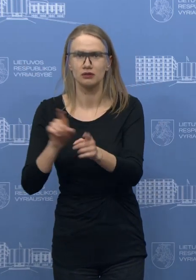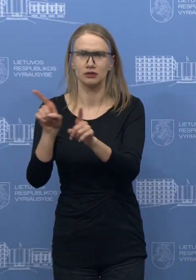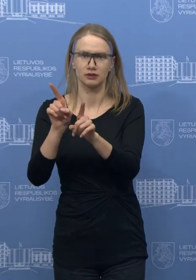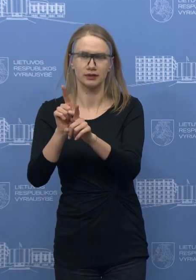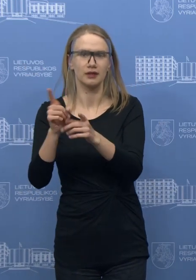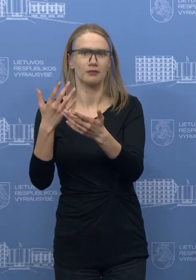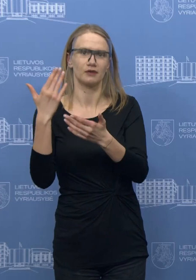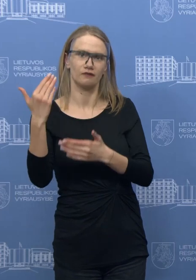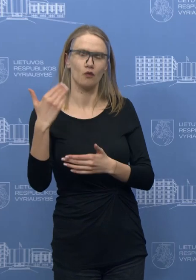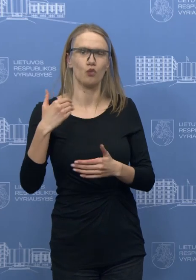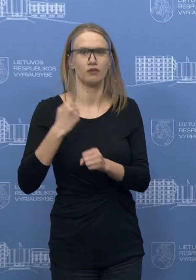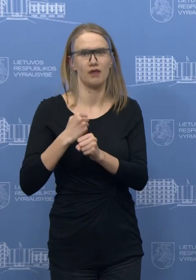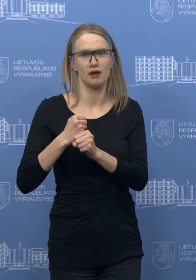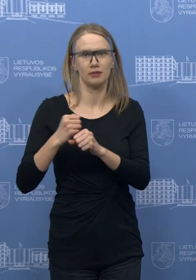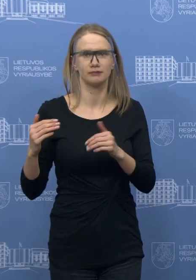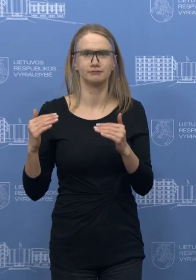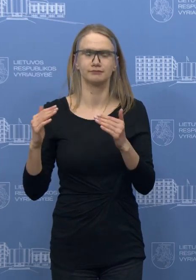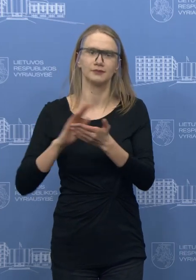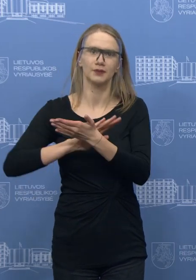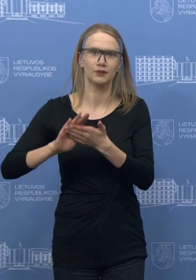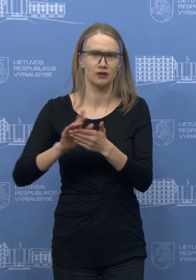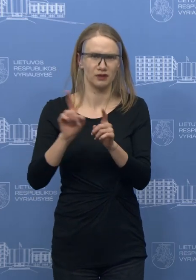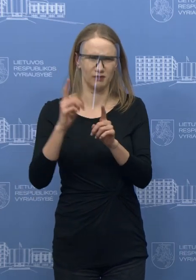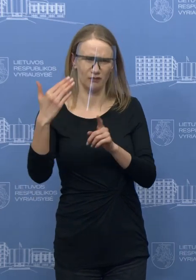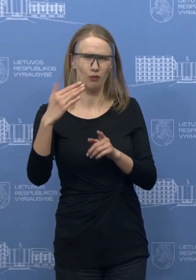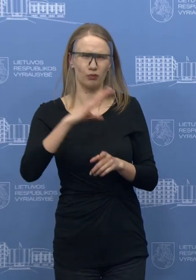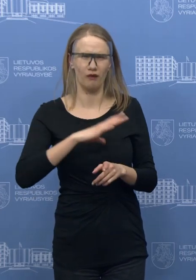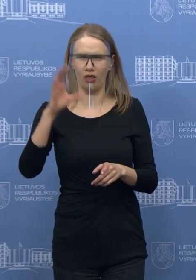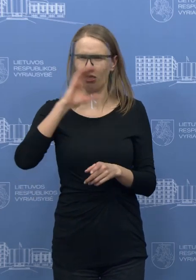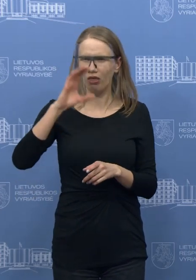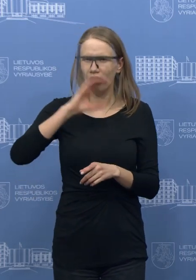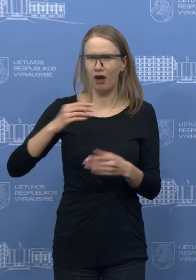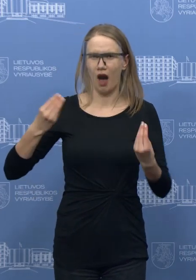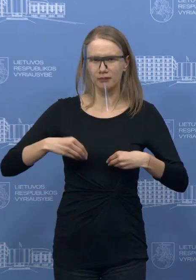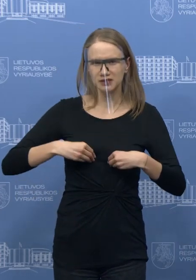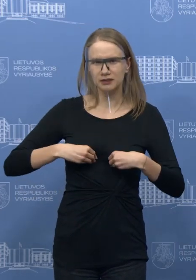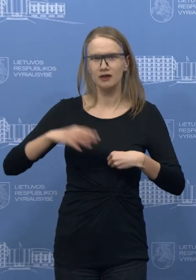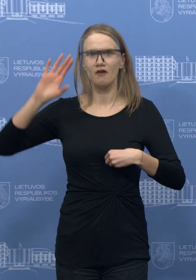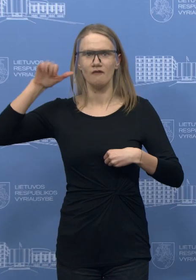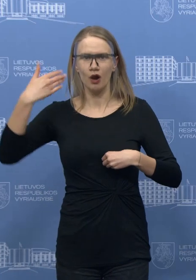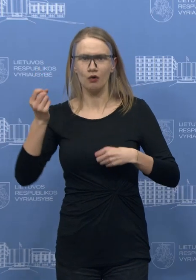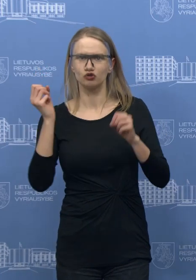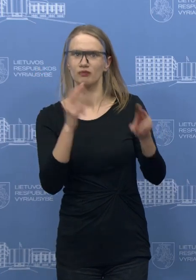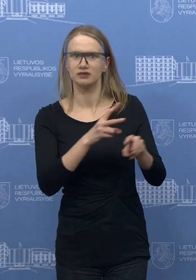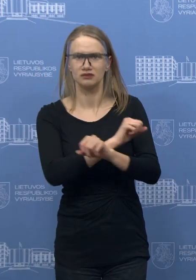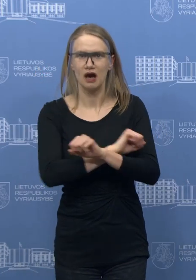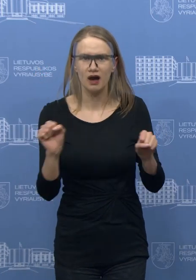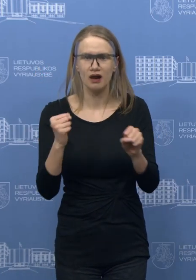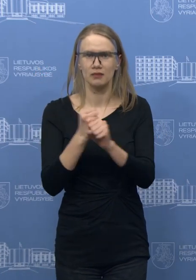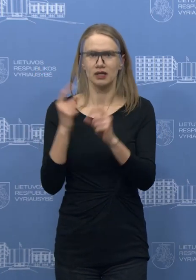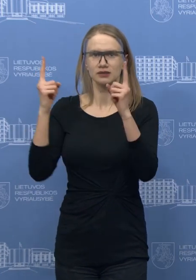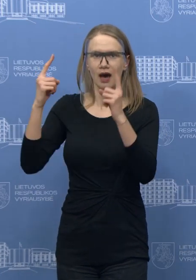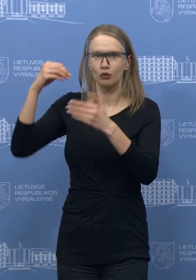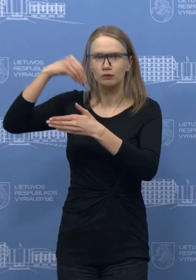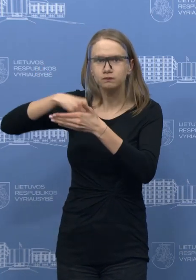logiką, turi būti ir ne medikui, aišku, juos vyniojama įvairiausius maišelius. Jeigu tų priemonių trūksta, reikia tiesiog labai aiškiai drąsiai pasakyti, kad